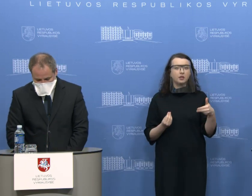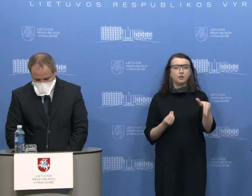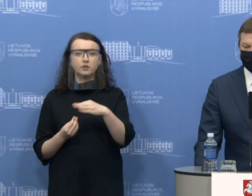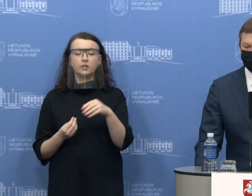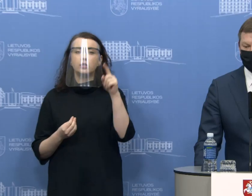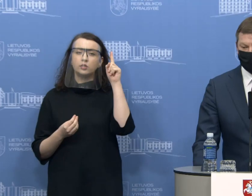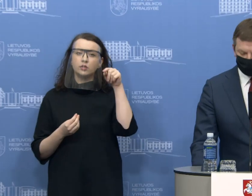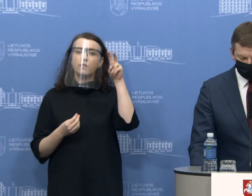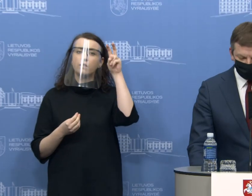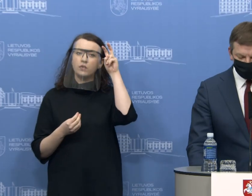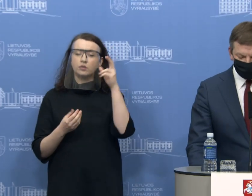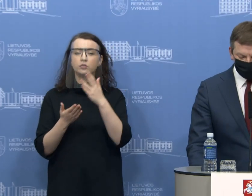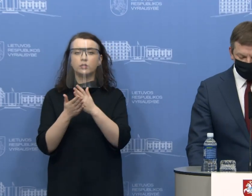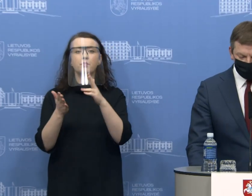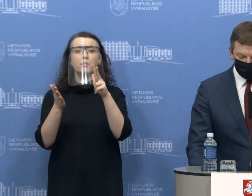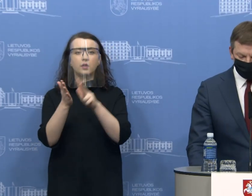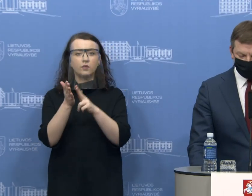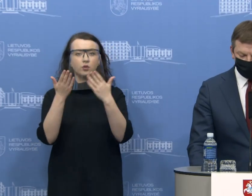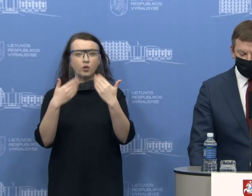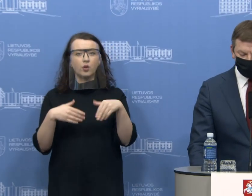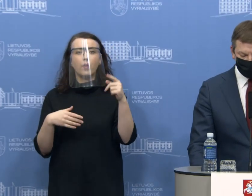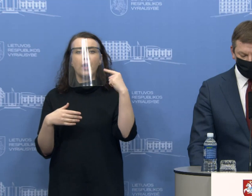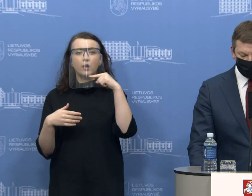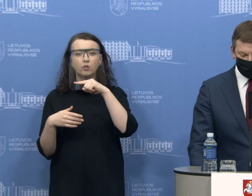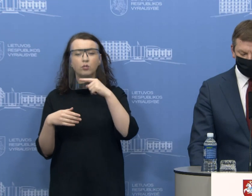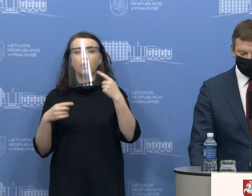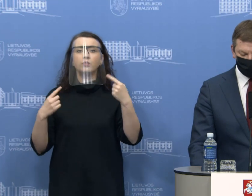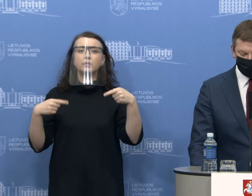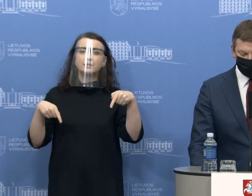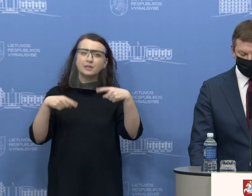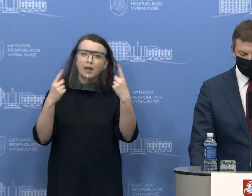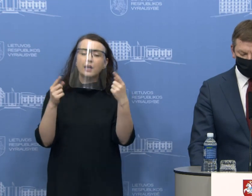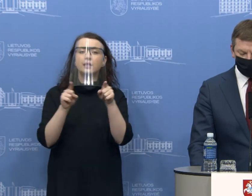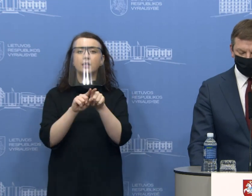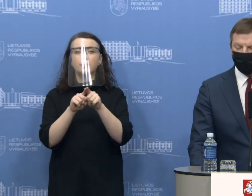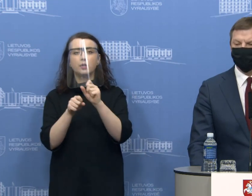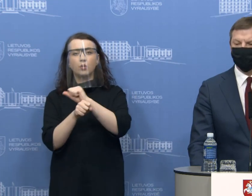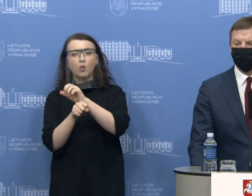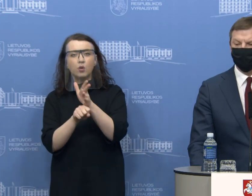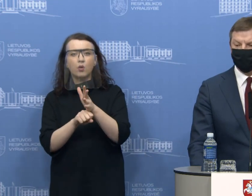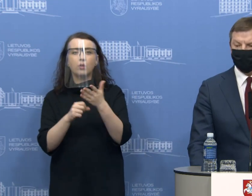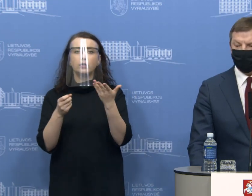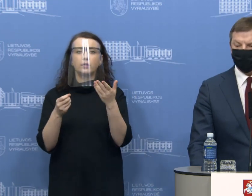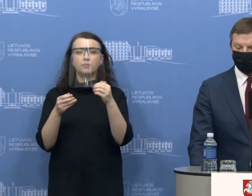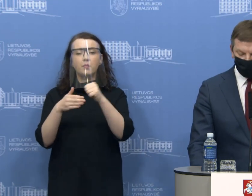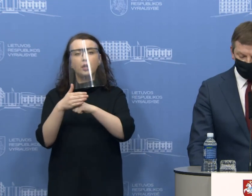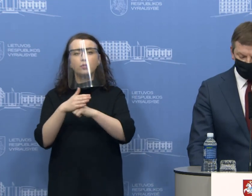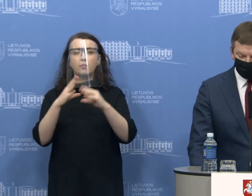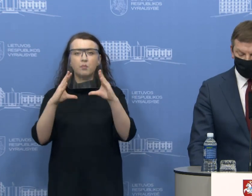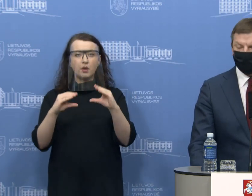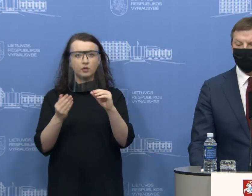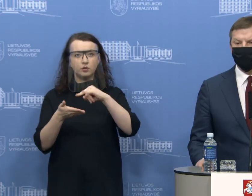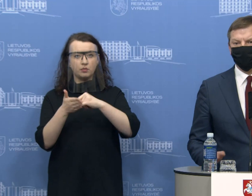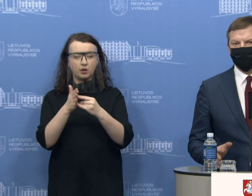Kaip žinia, vyriausybė yra patvirtinusi ekonomikos skatinimo ir viruso sukeltų pasiekmių mažinimo priemonių